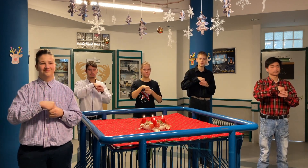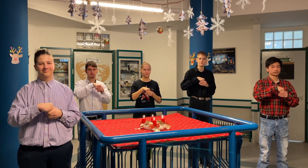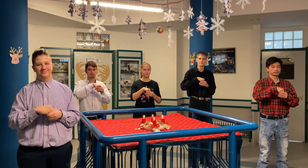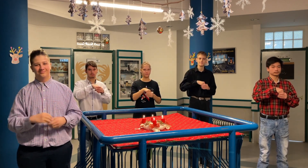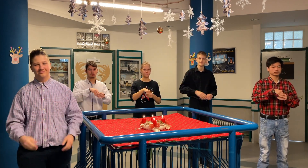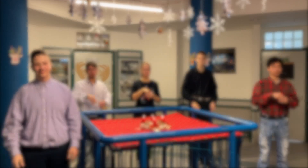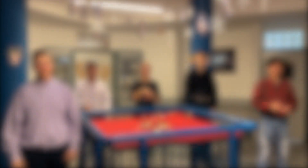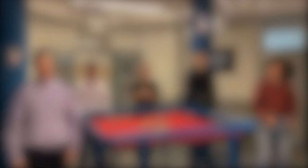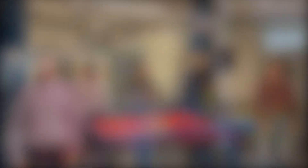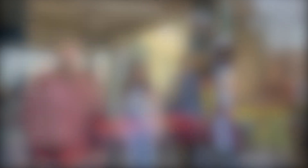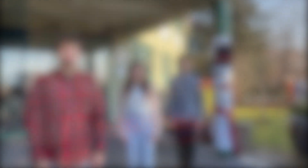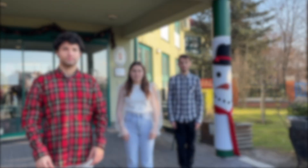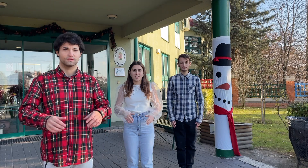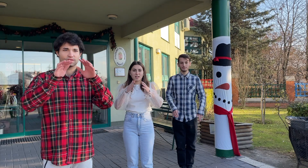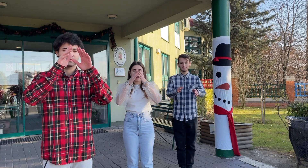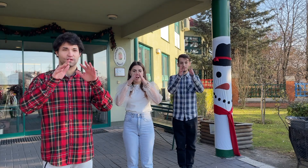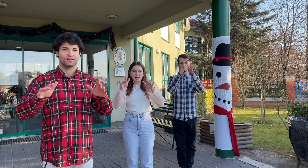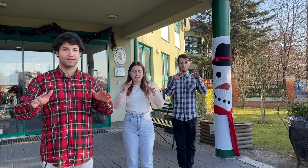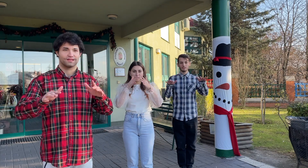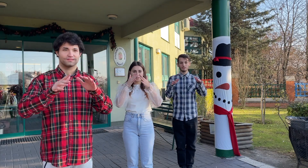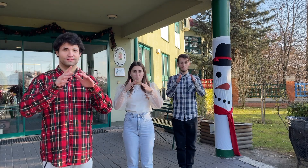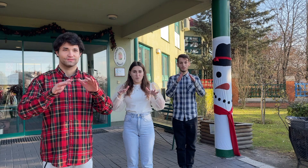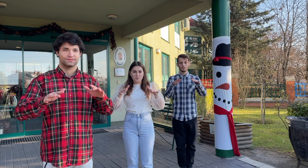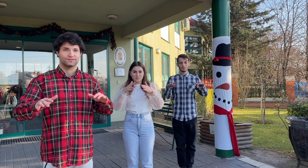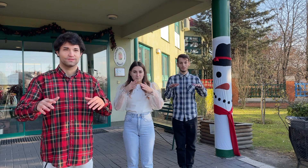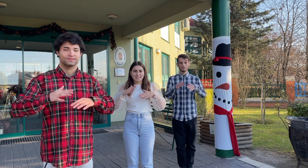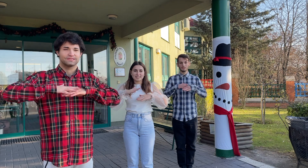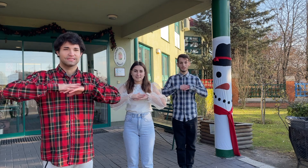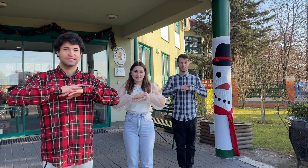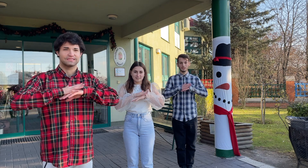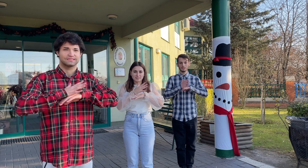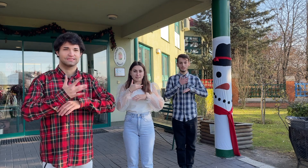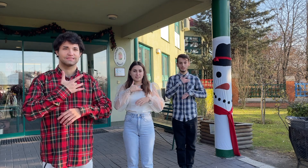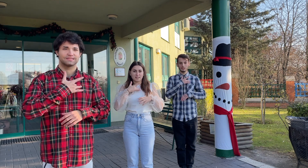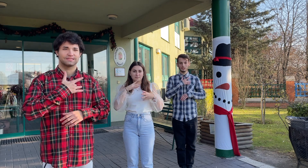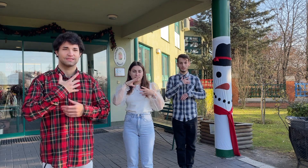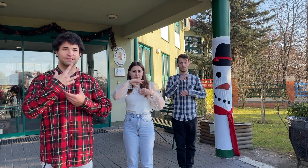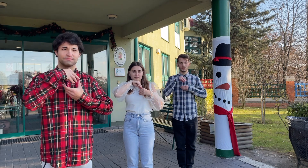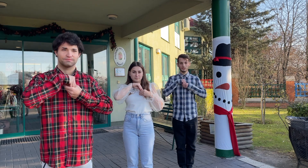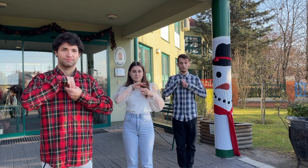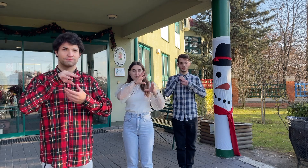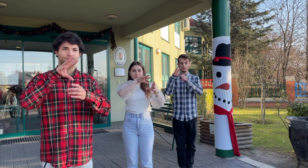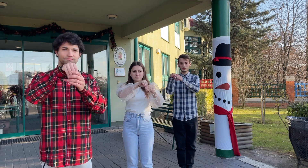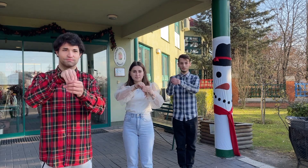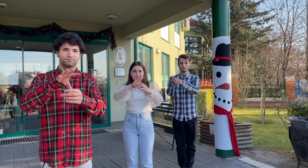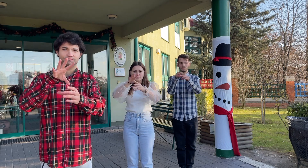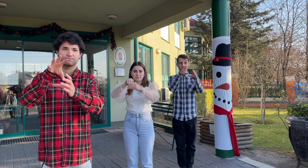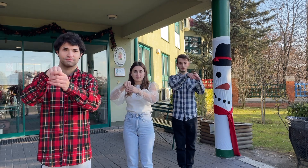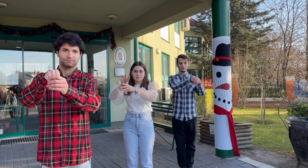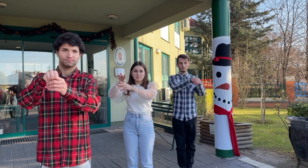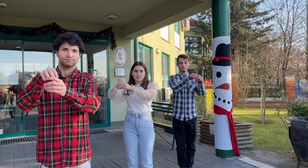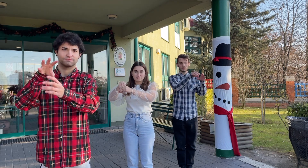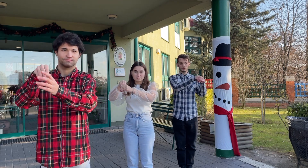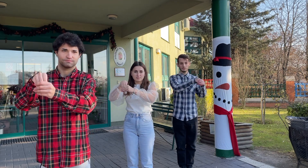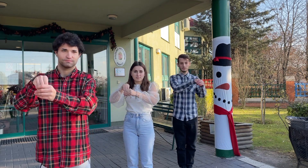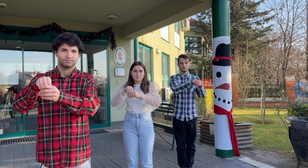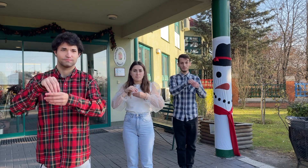költözzön a szívekbe a karácsony, s maradjon ott,